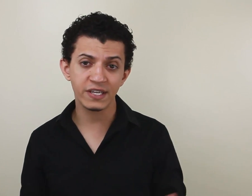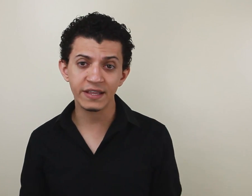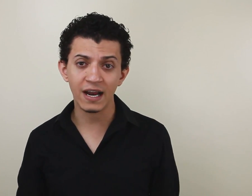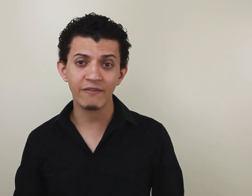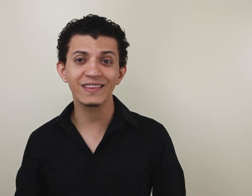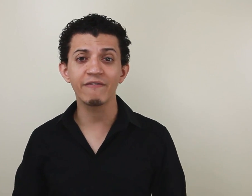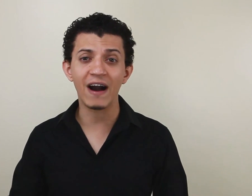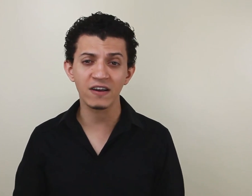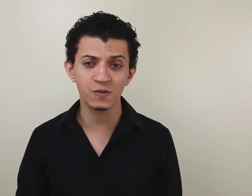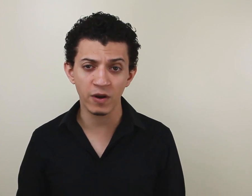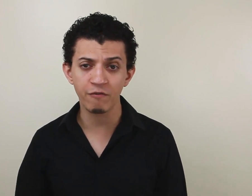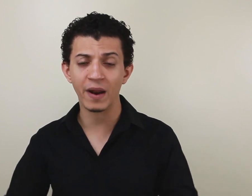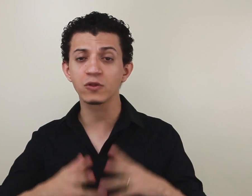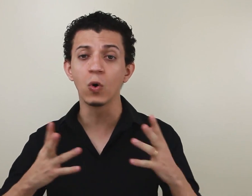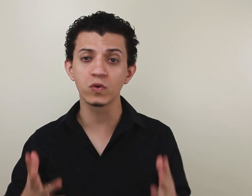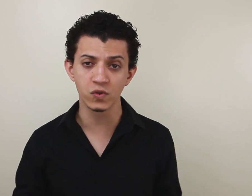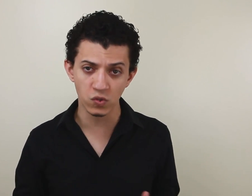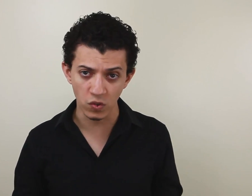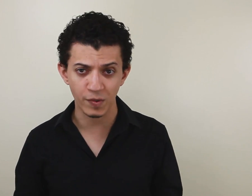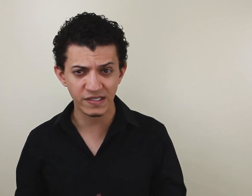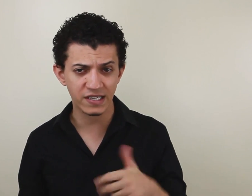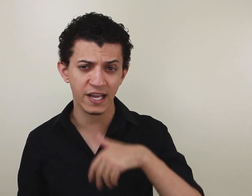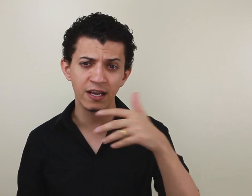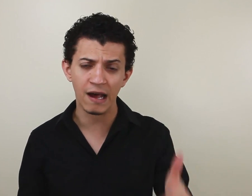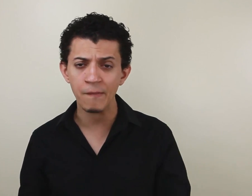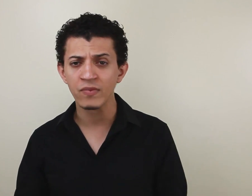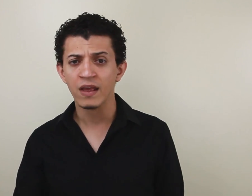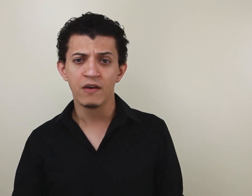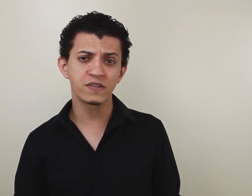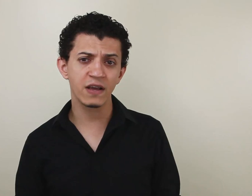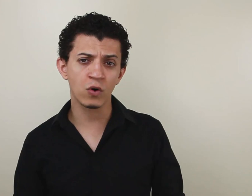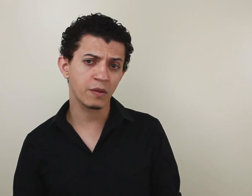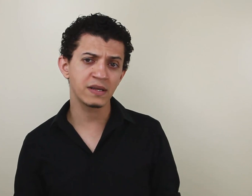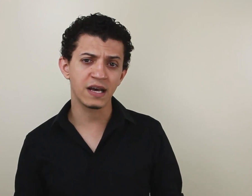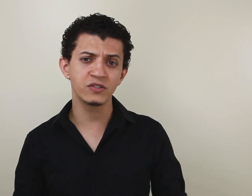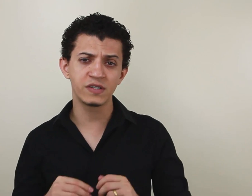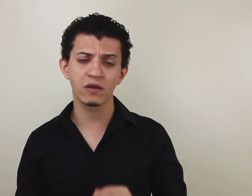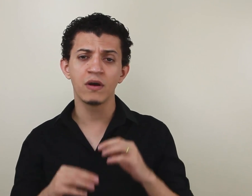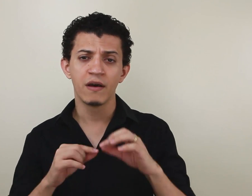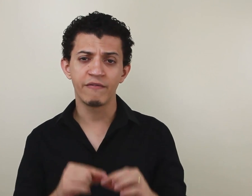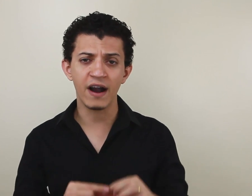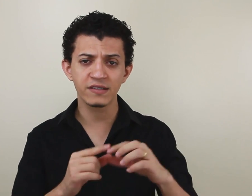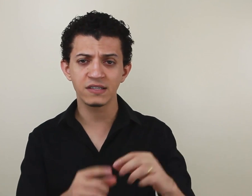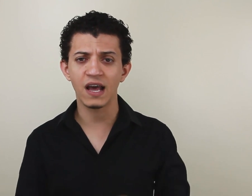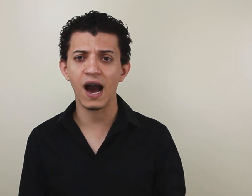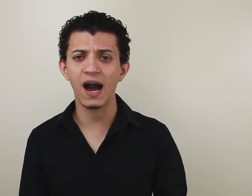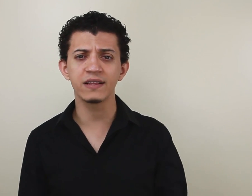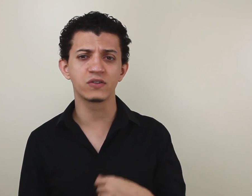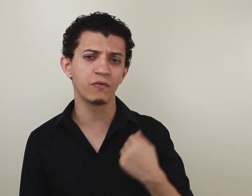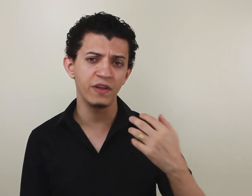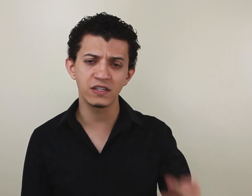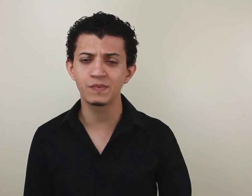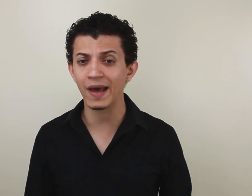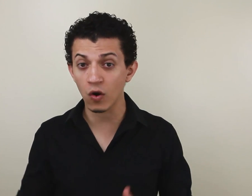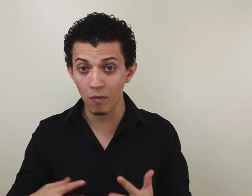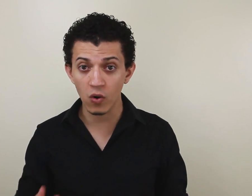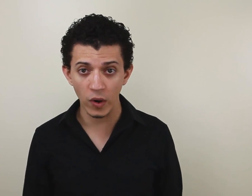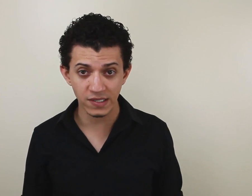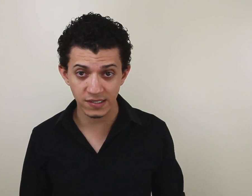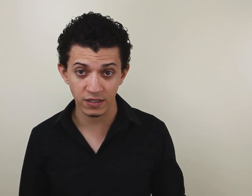você entrar lá, vai ter vagas disponíveis para todos os cursos. Pode ser que você entre lá, você encontra mensagem dizendo vagas encerradas, ou filha de espera, alguma coisa assim.